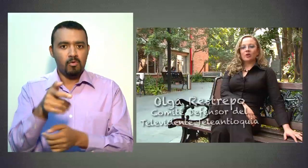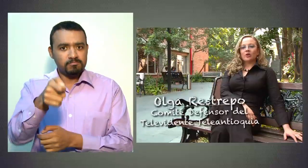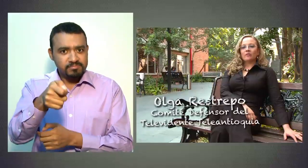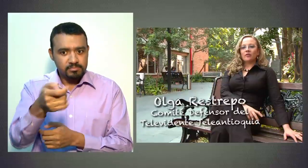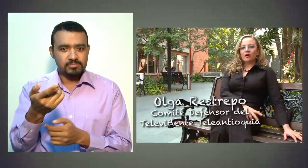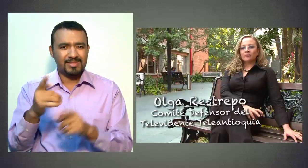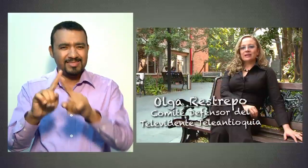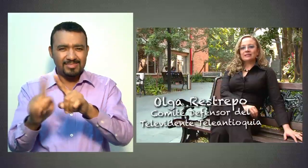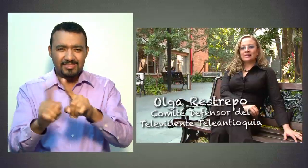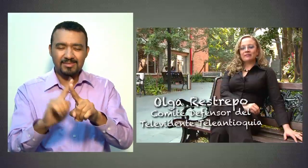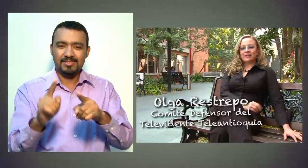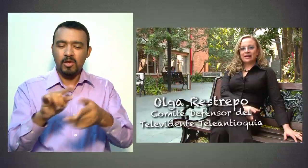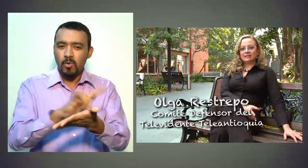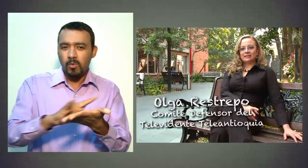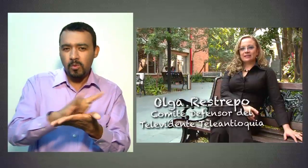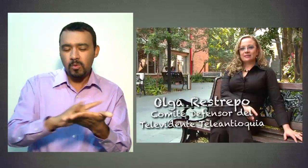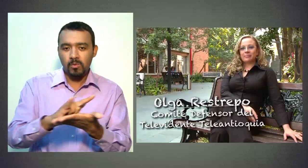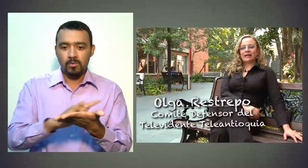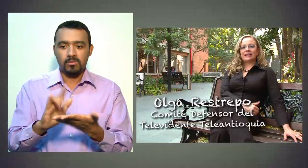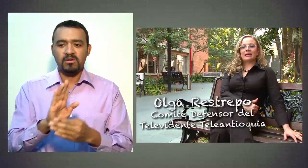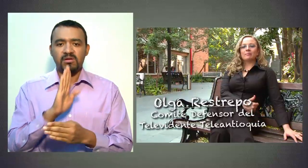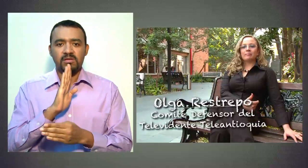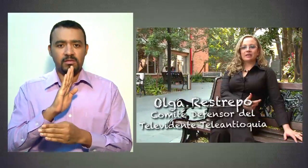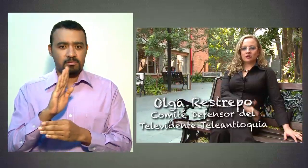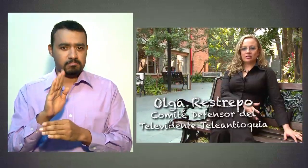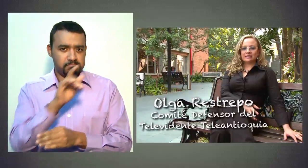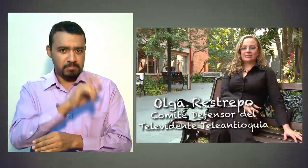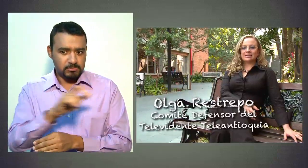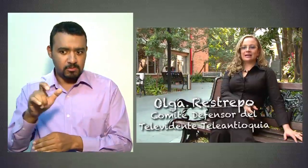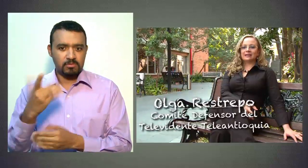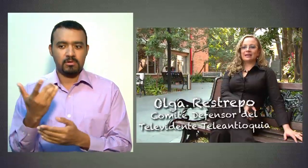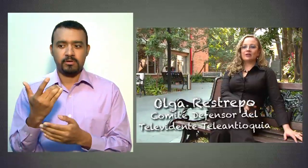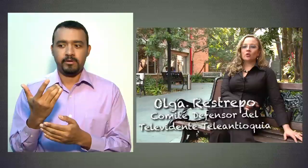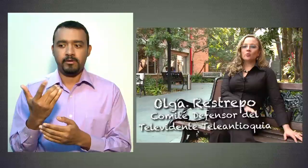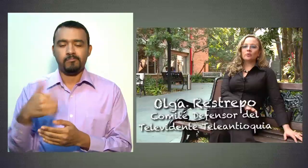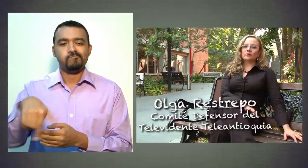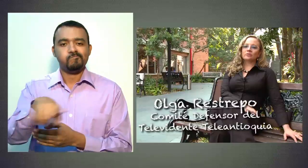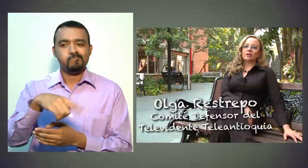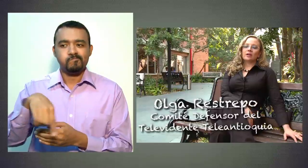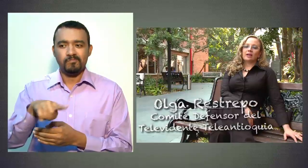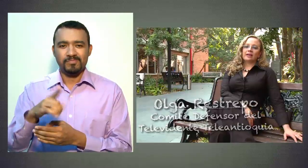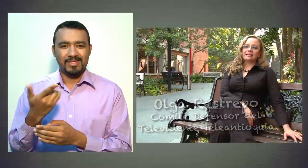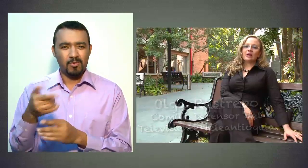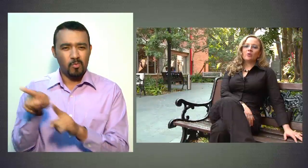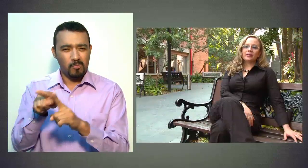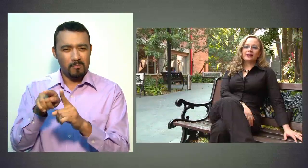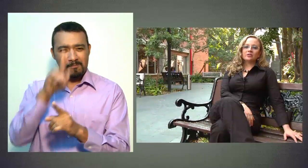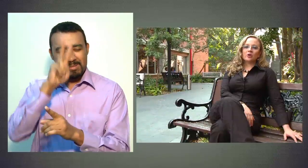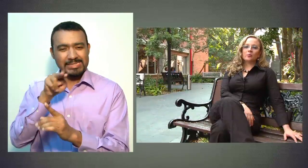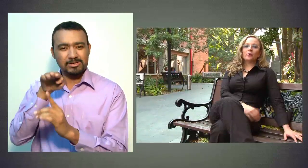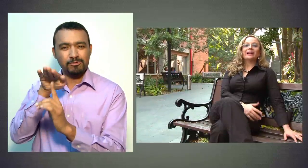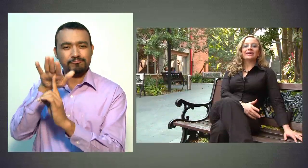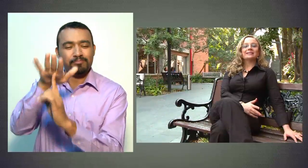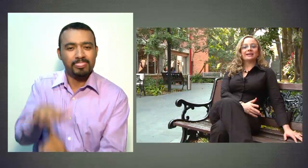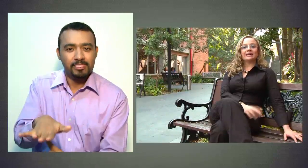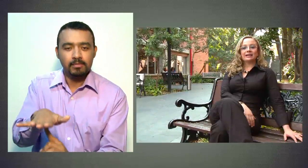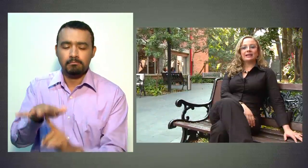formas diferentes para que personas que están en grupos, en estado de vulneración puedan acceder al canal.